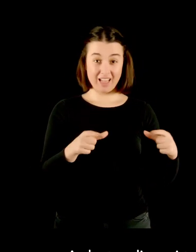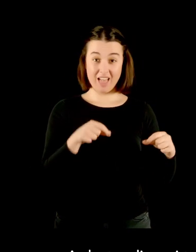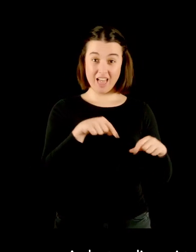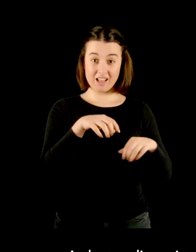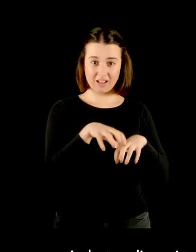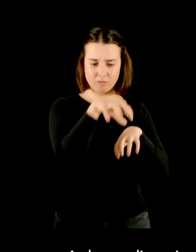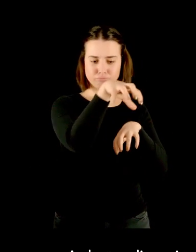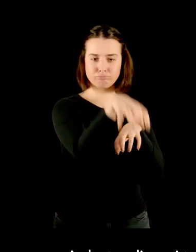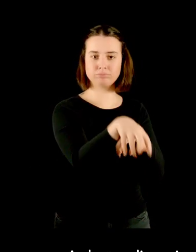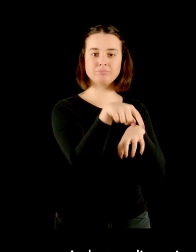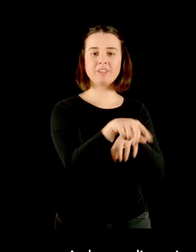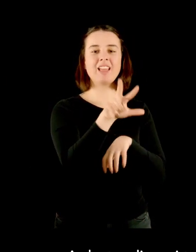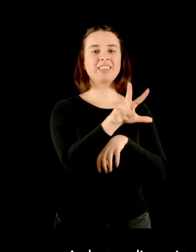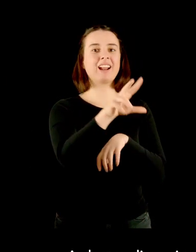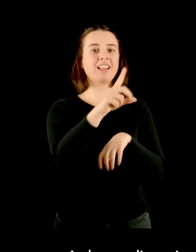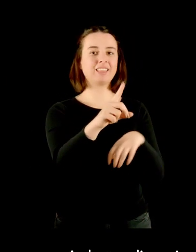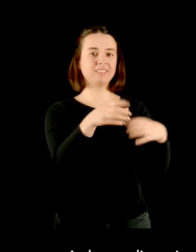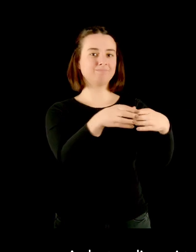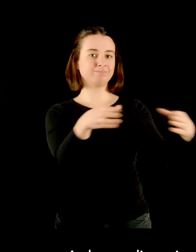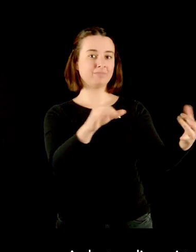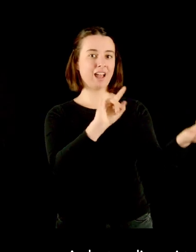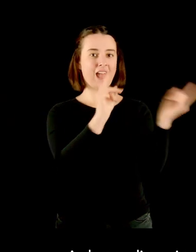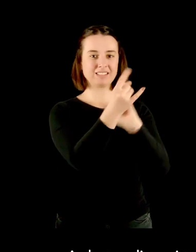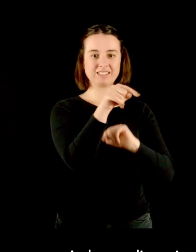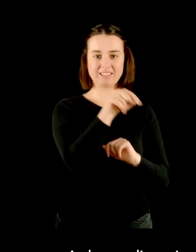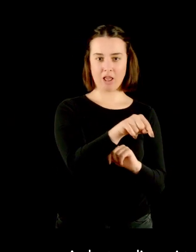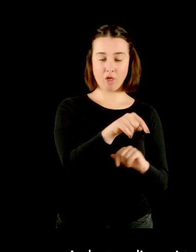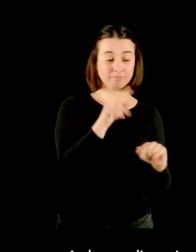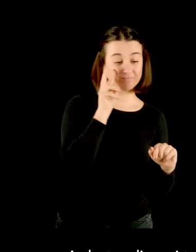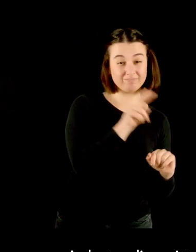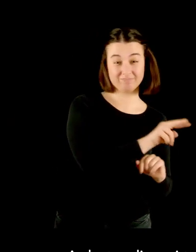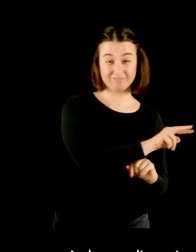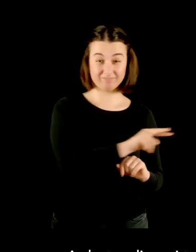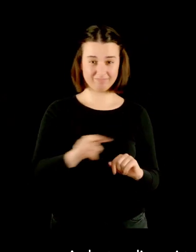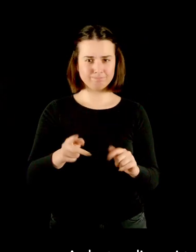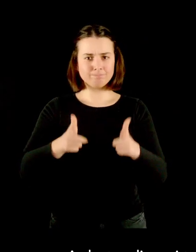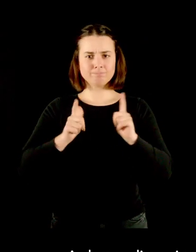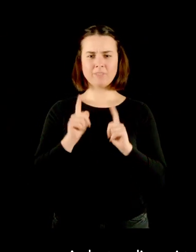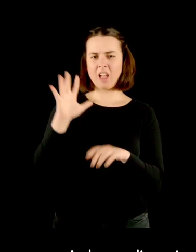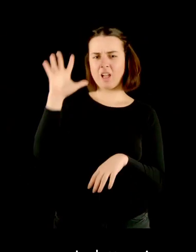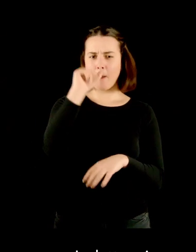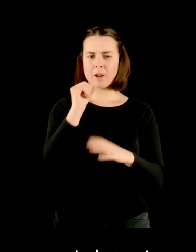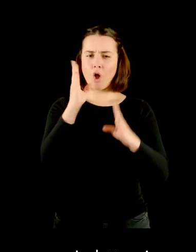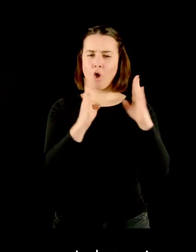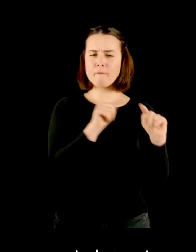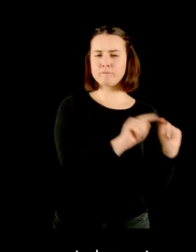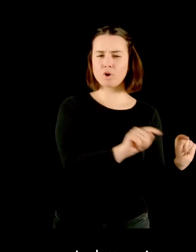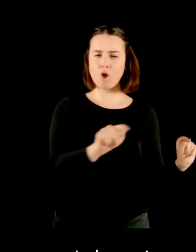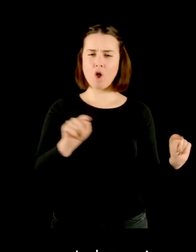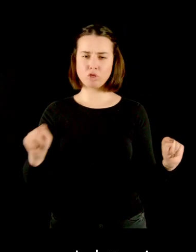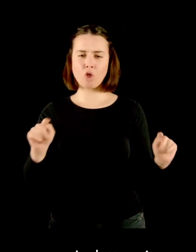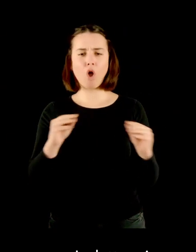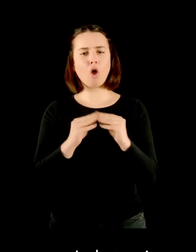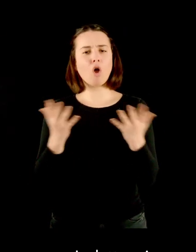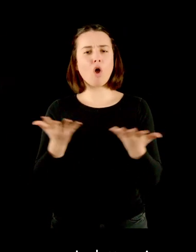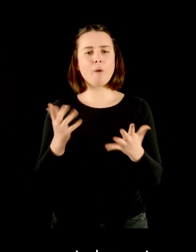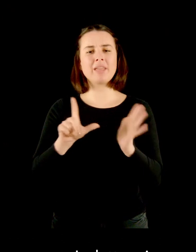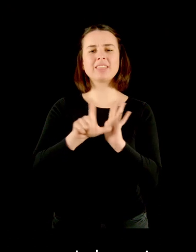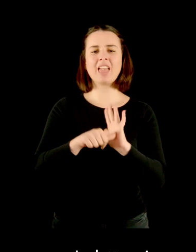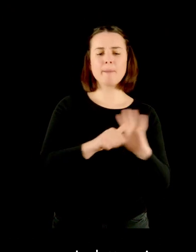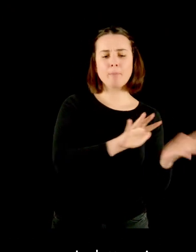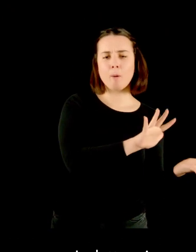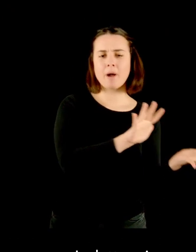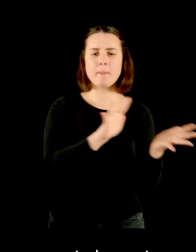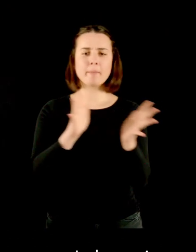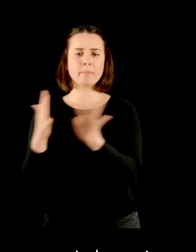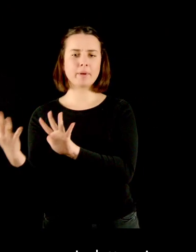A destra di ogni targa, un listello in rilievo ci conduce al modello tridimensionale. La lettura in sequenza e il confronto tra